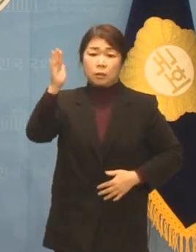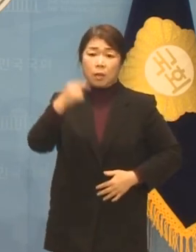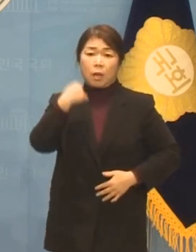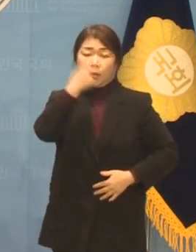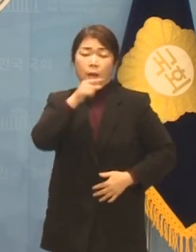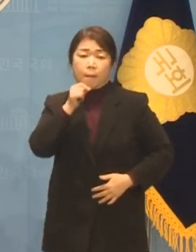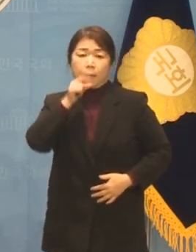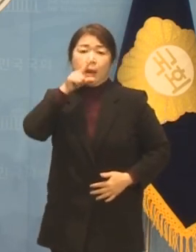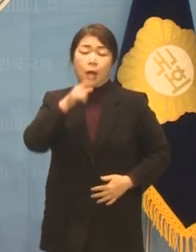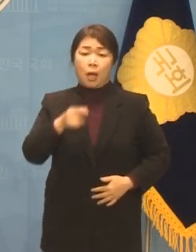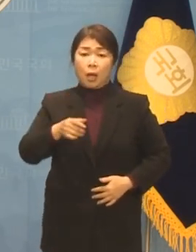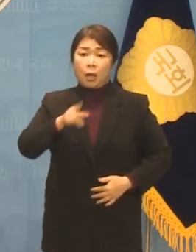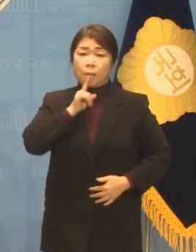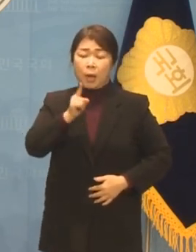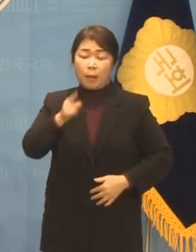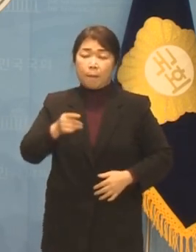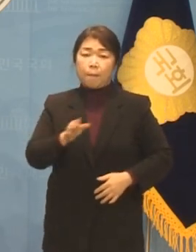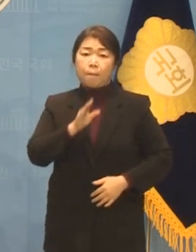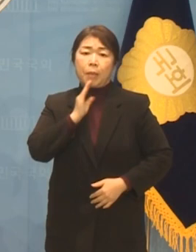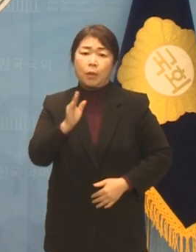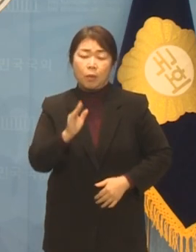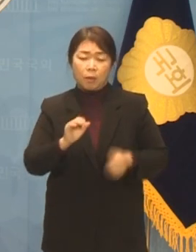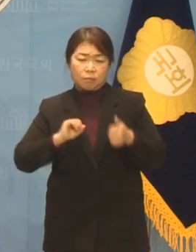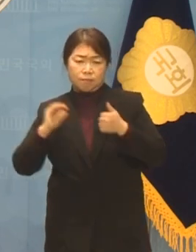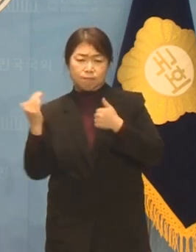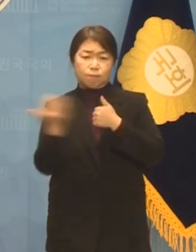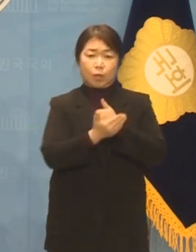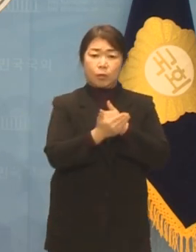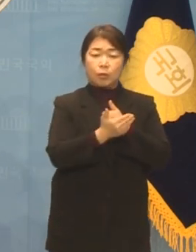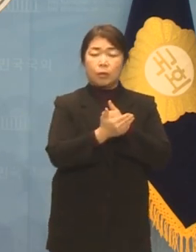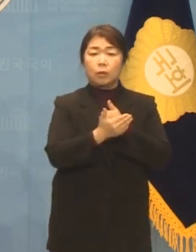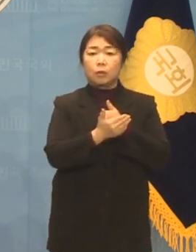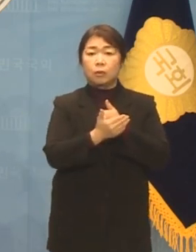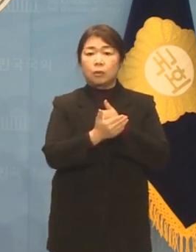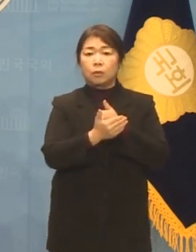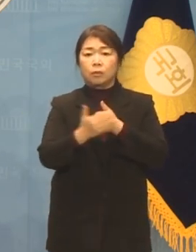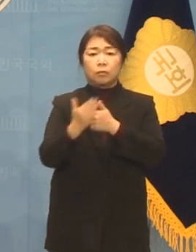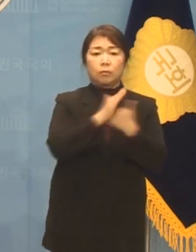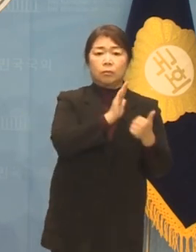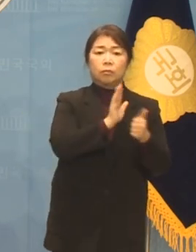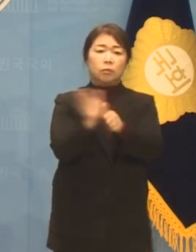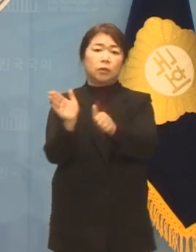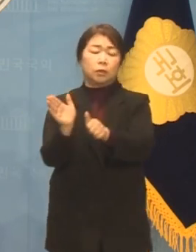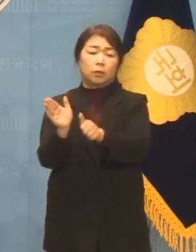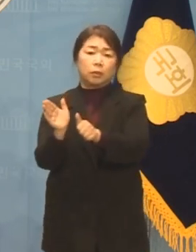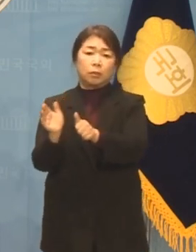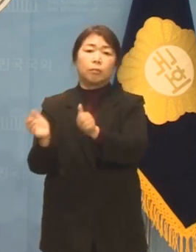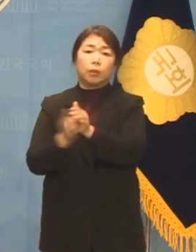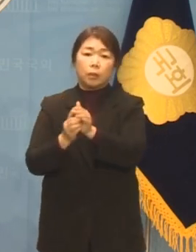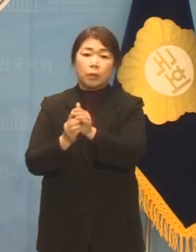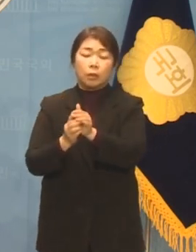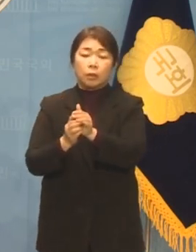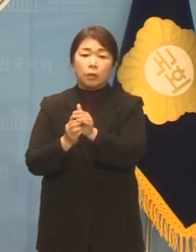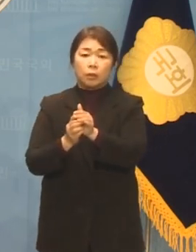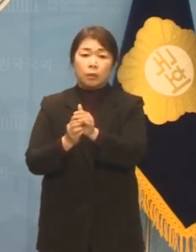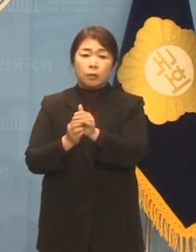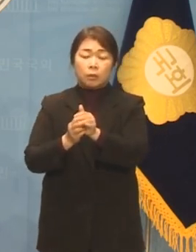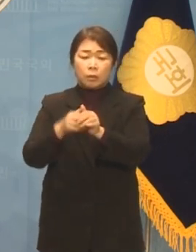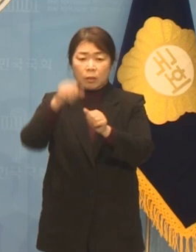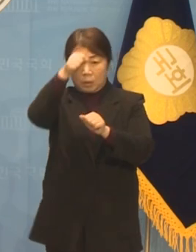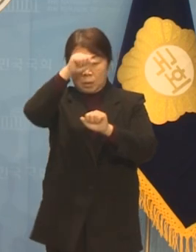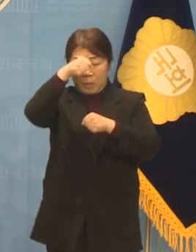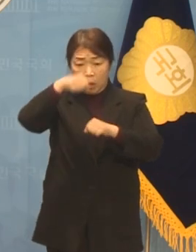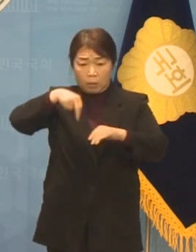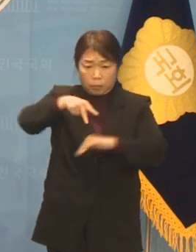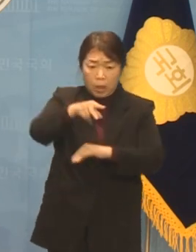경호원들은 앞뒤로 강 의원을 애워싸고 밀쳤습니다. 발을 움직일 틈도